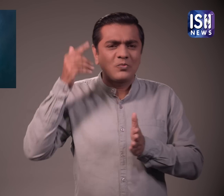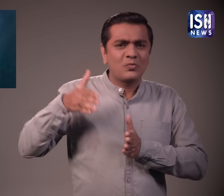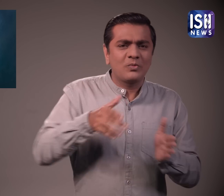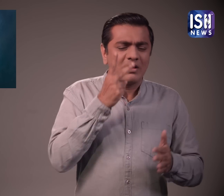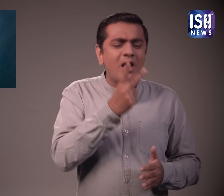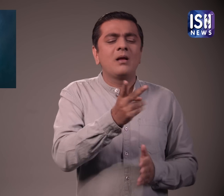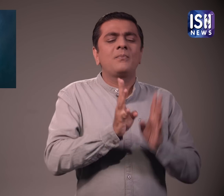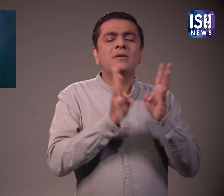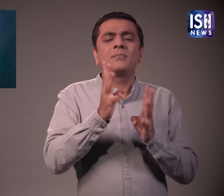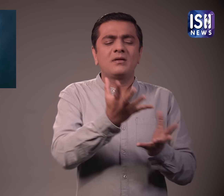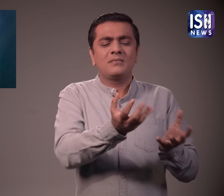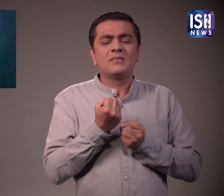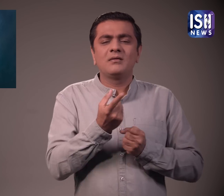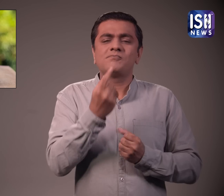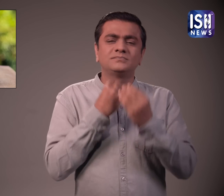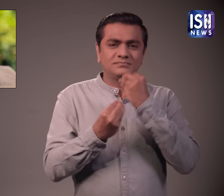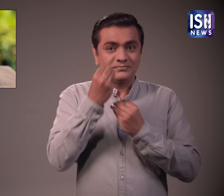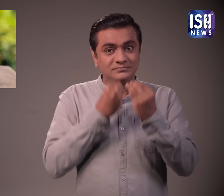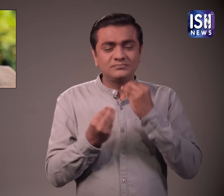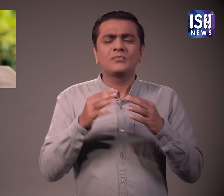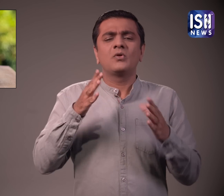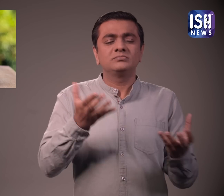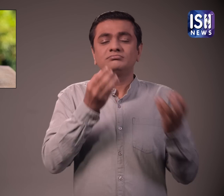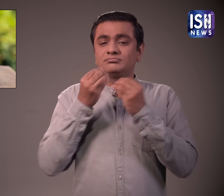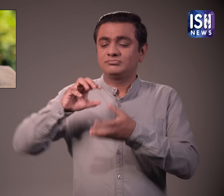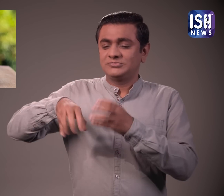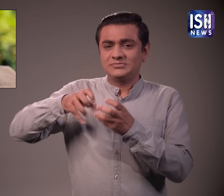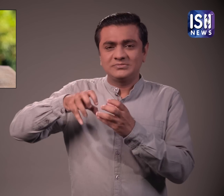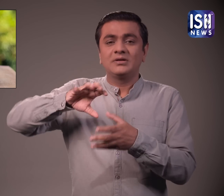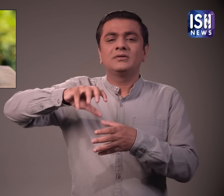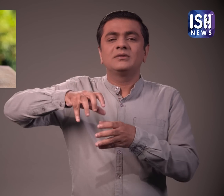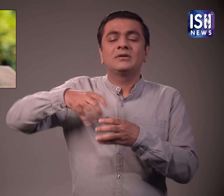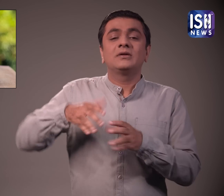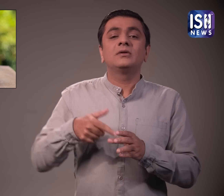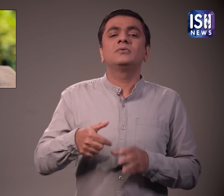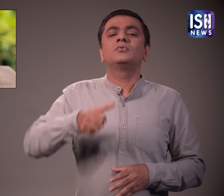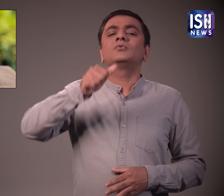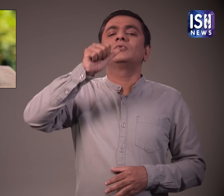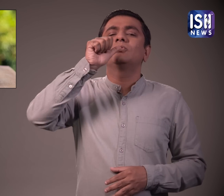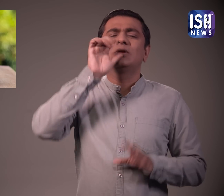अनानस सडकों पर अप्लब्ध होता है आप इसे कच्चा खा सकते है या आप इसका जूस बना कर पी सकते है